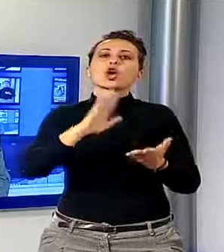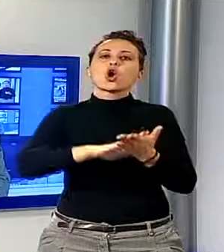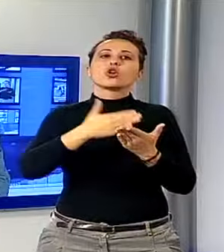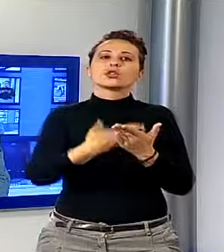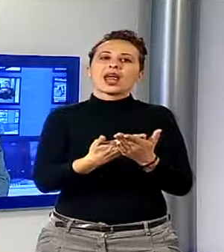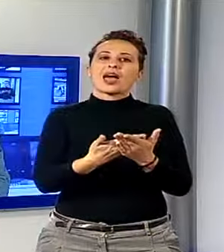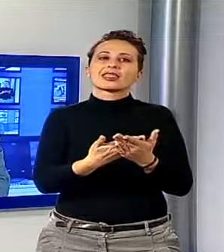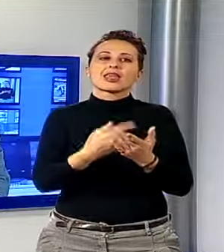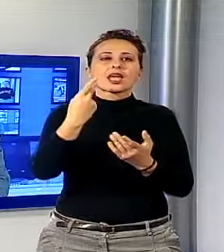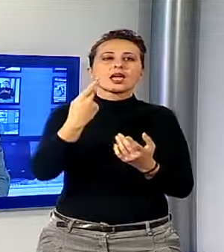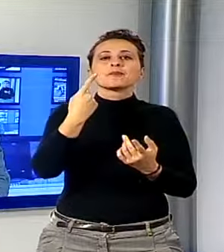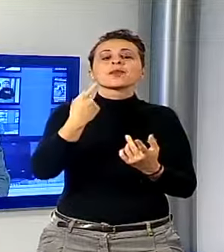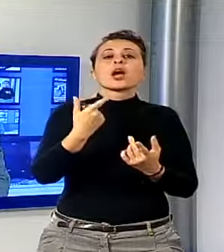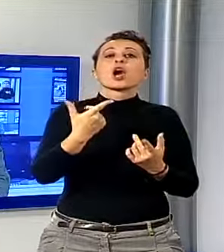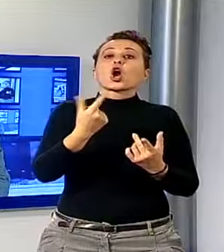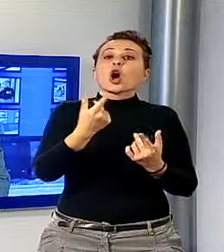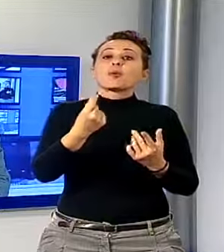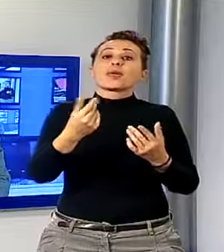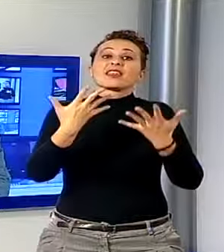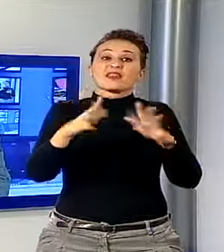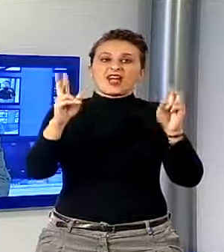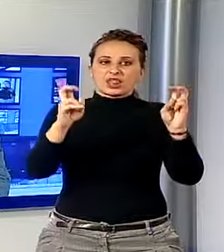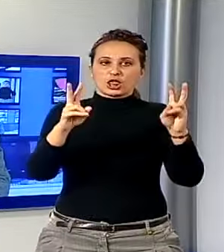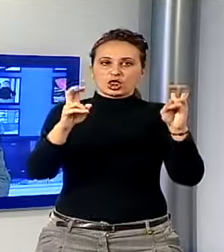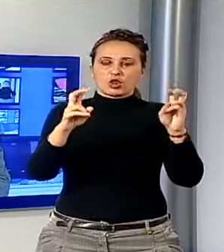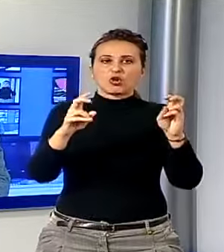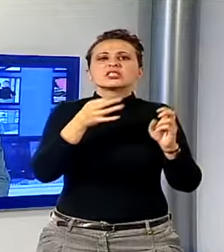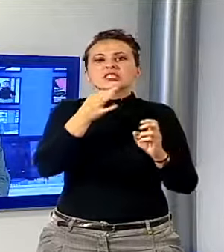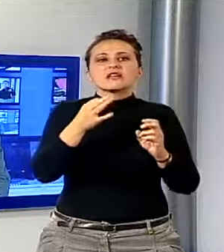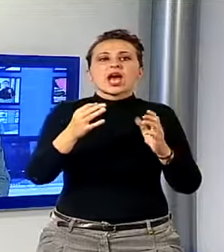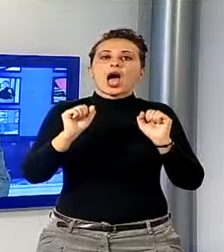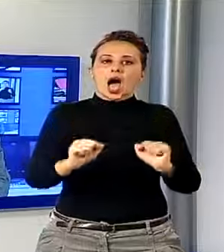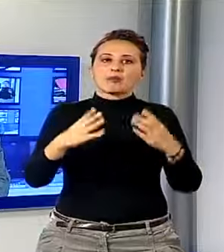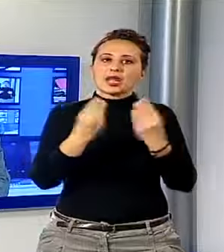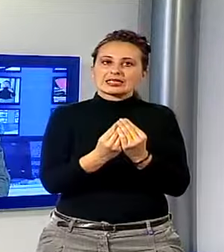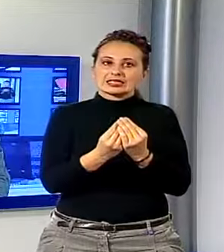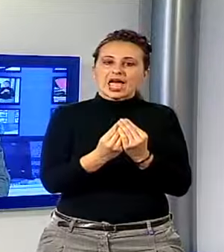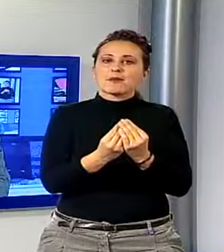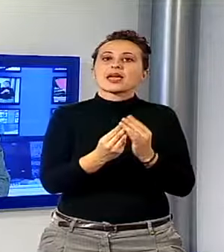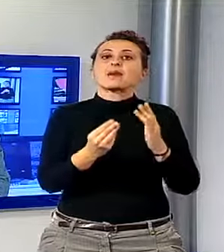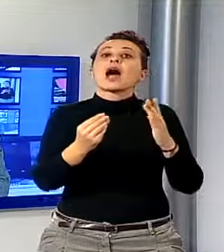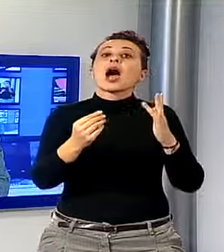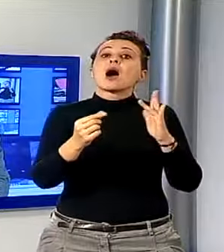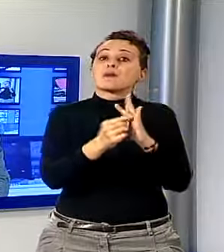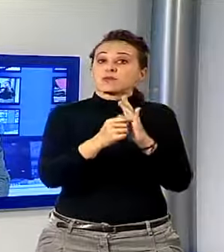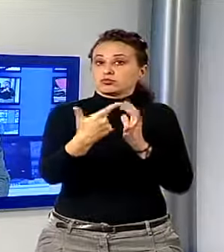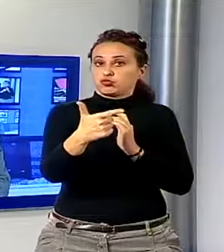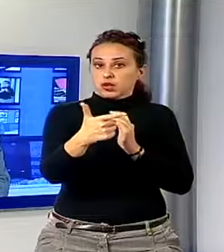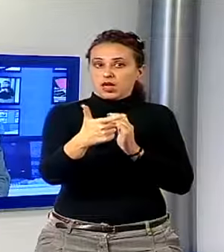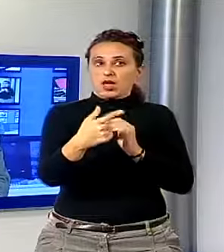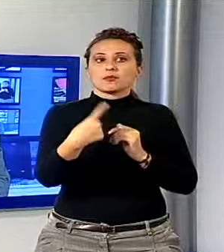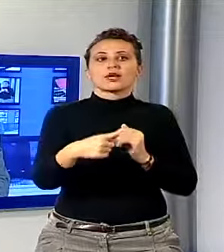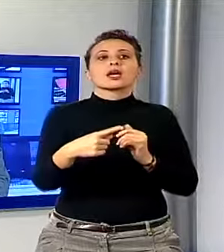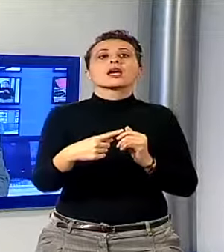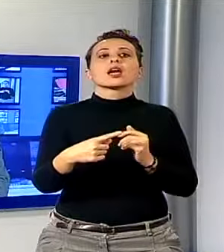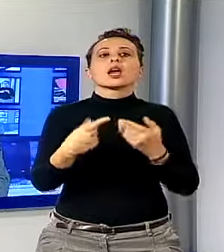interessati potranno incontrare i notai ed approfondire questo strumento per la regolamentazione economica delle coppie famiglie di